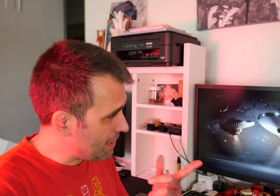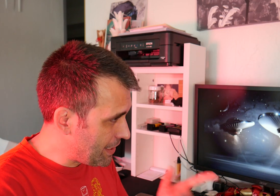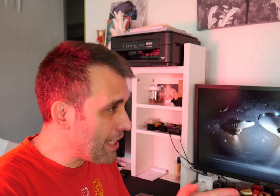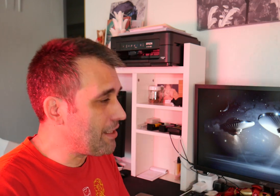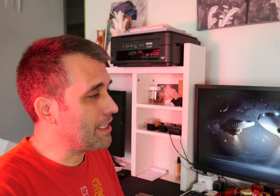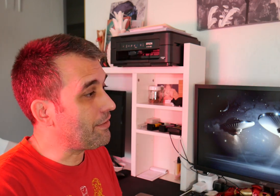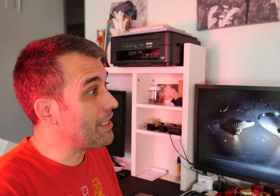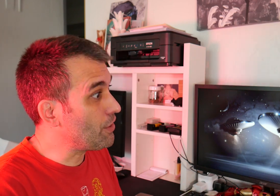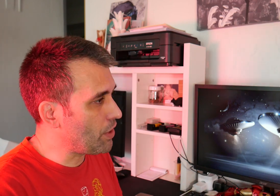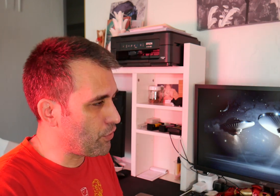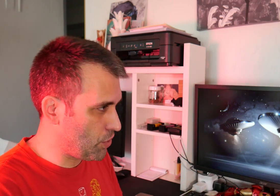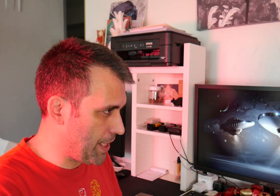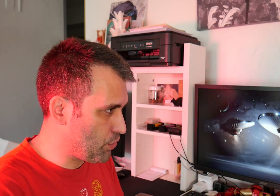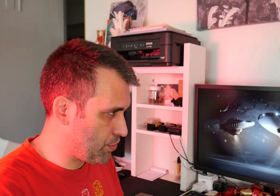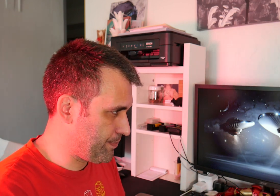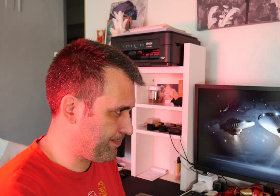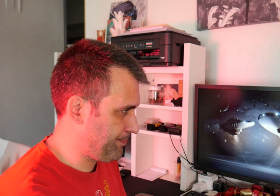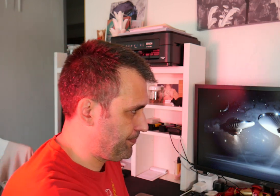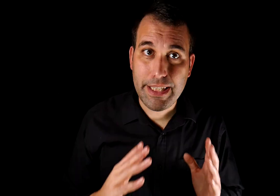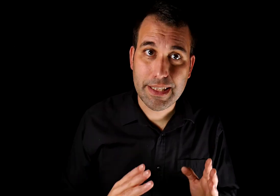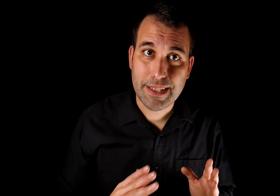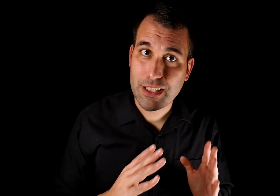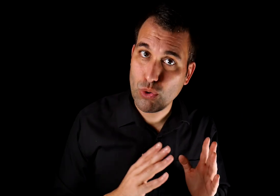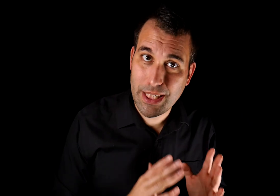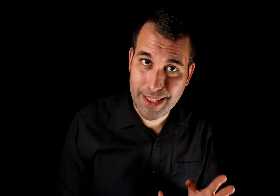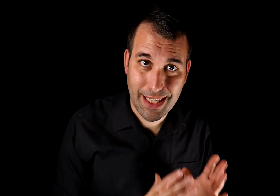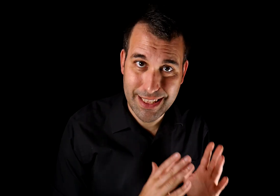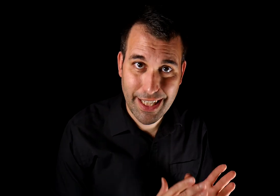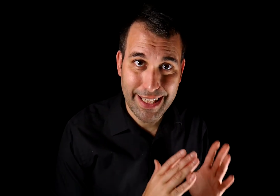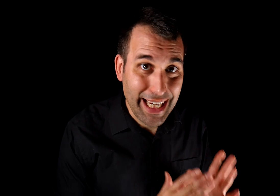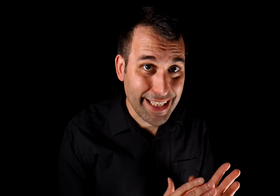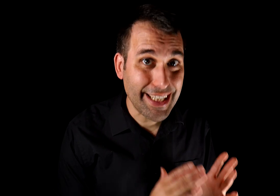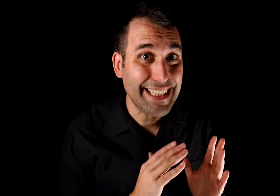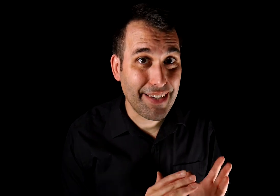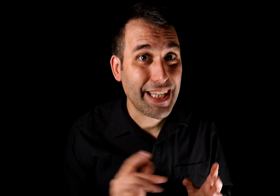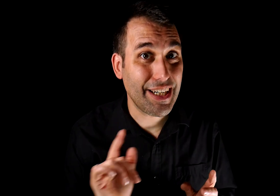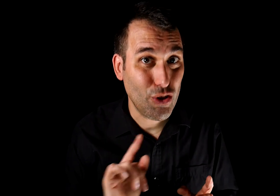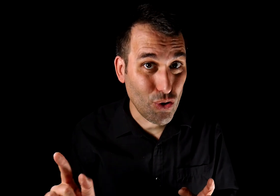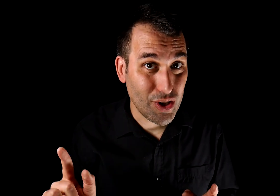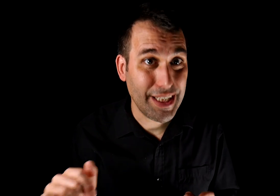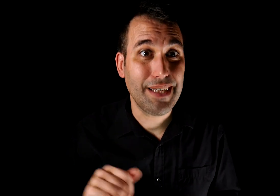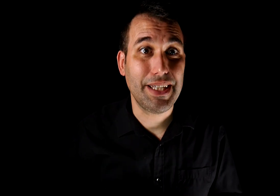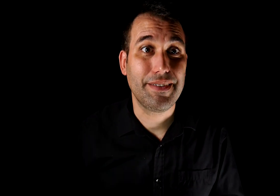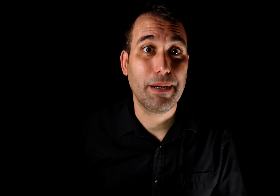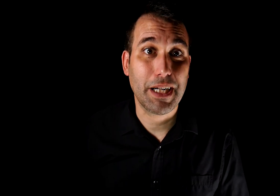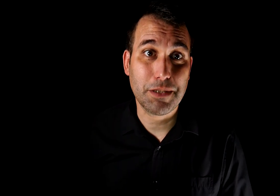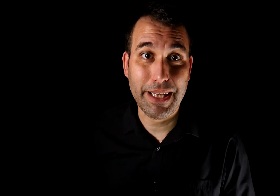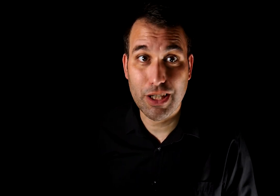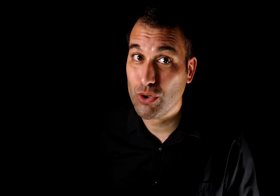así que ya sabéis que tengo razón sobre ellos. Y esa suele ser la señal de alguien que sabe que no tiene evidencia para respaldar sus